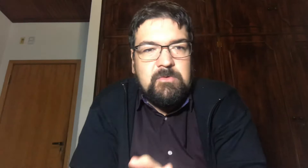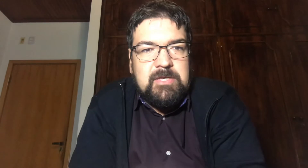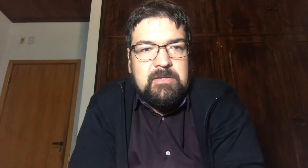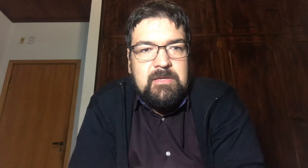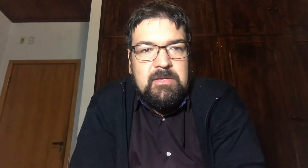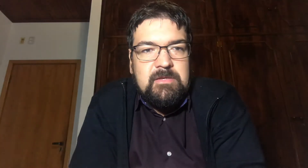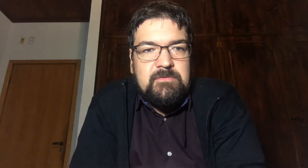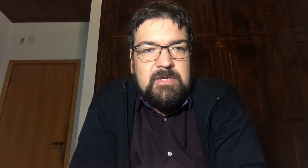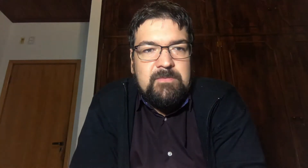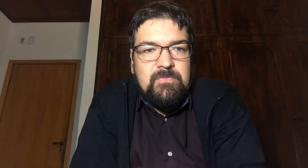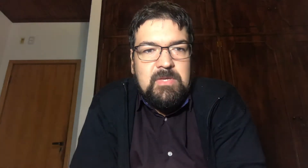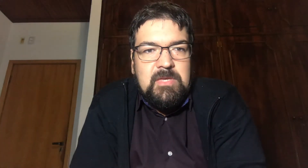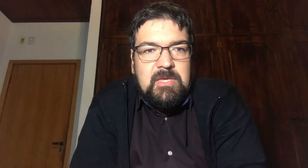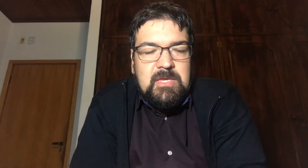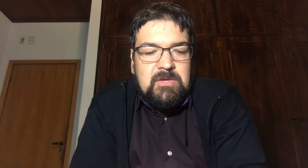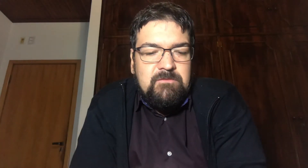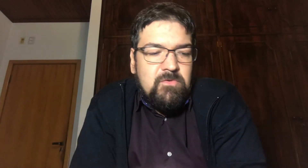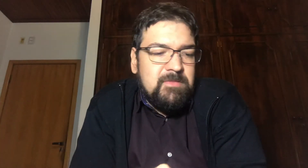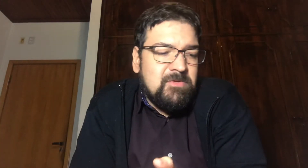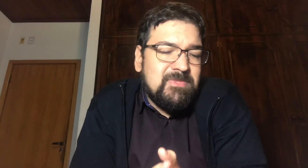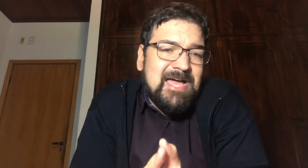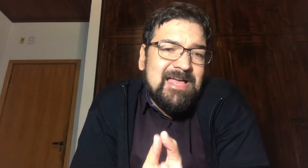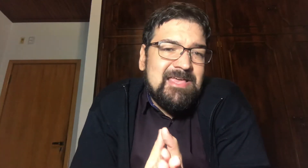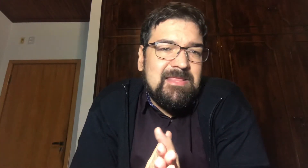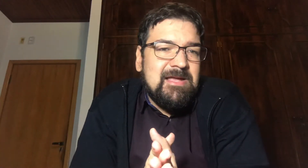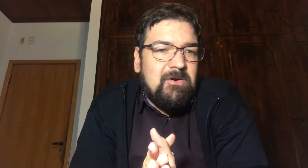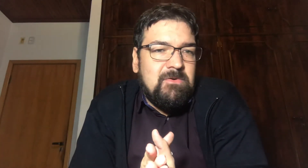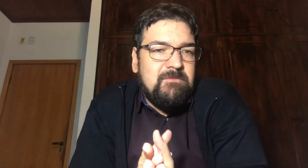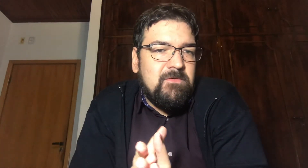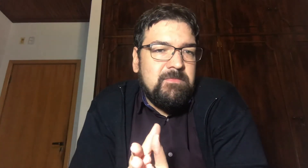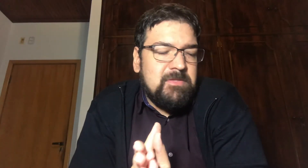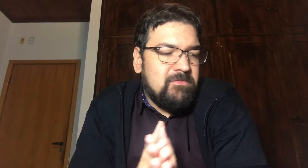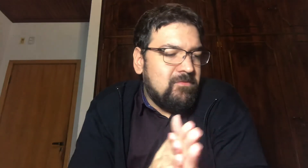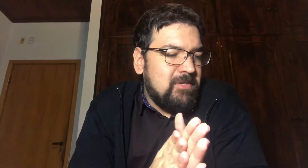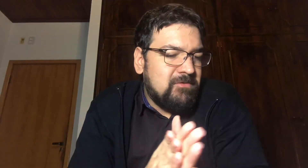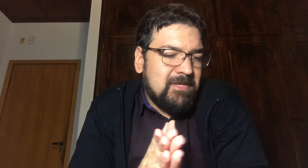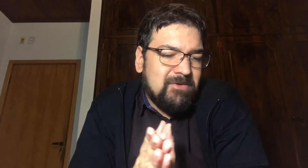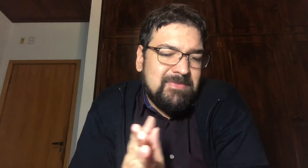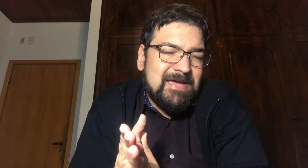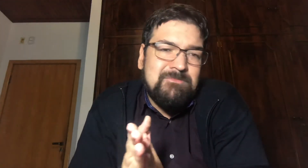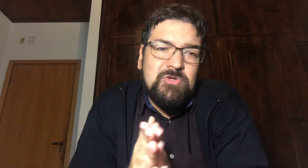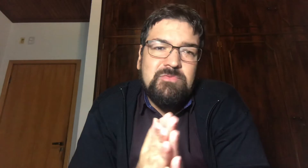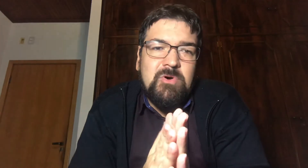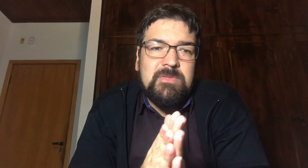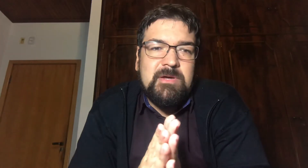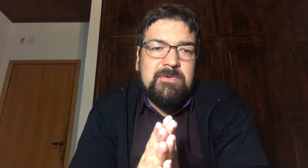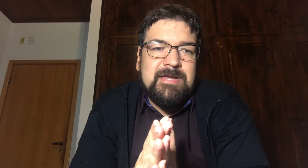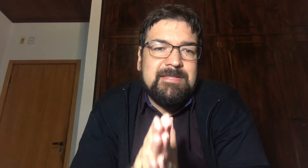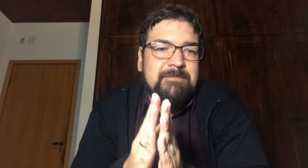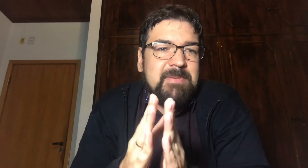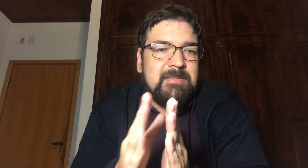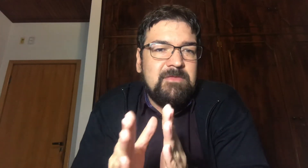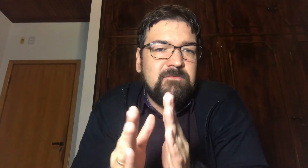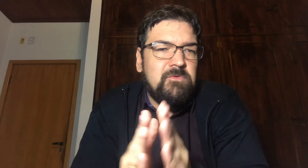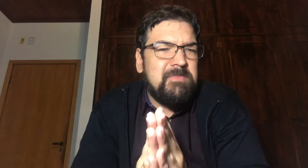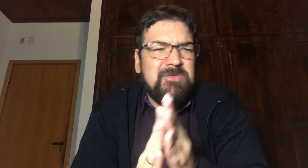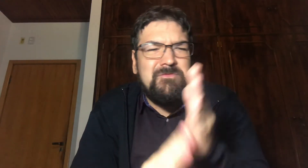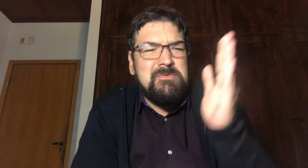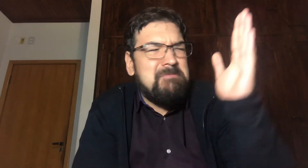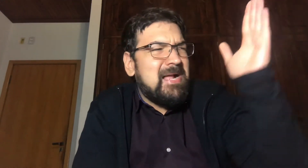moeda E o volume não está legal O volume do Bitcoin Não está muito bom não Ele está perdendo o volume Perdeu o volume para